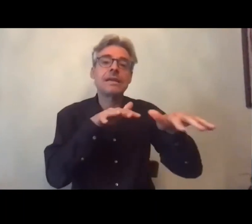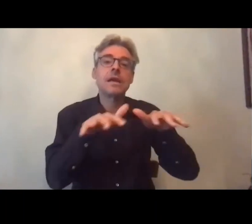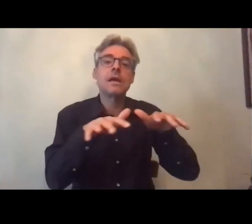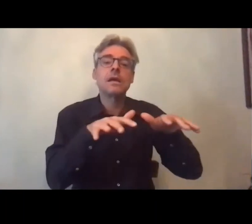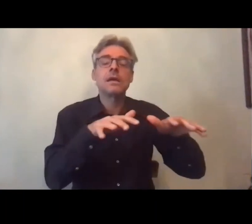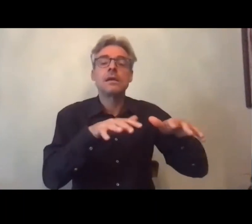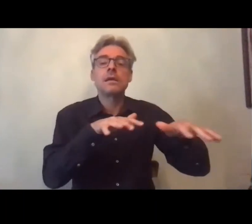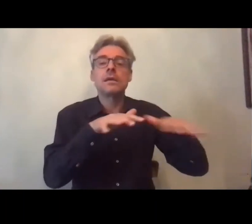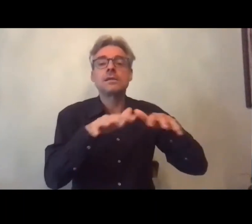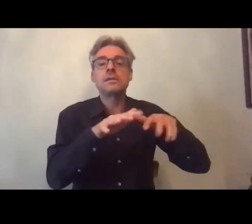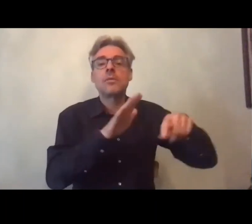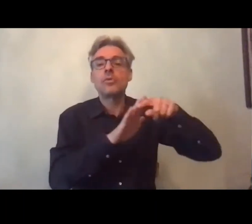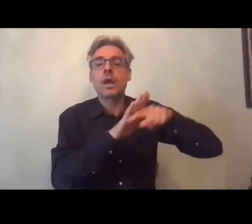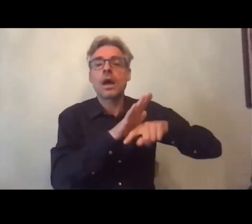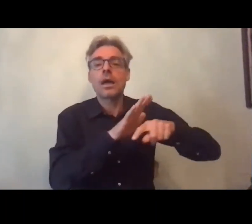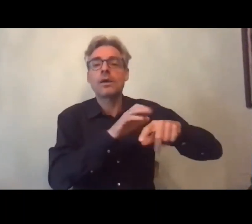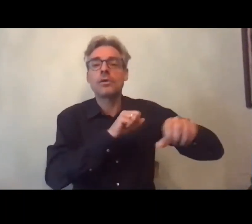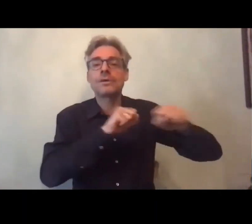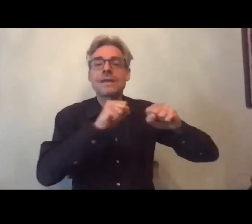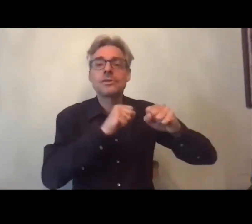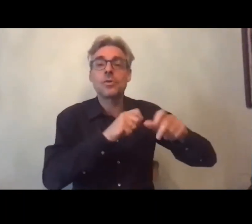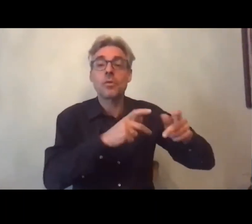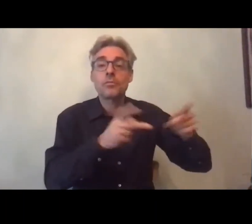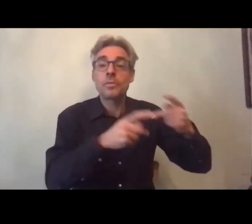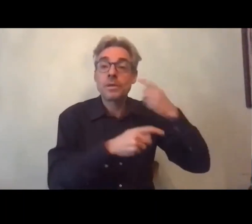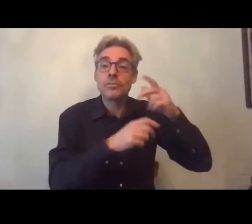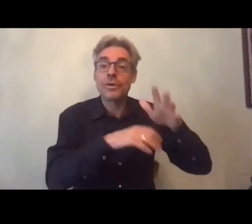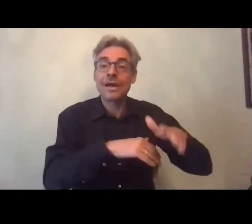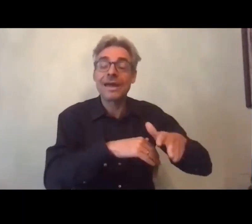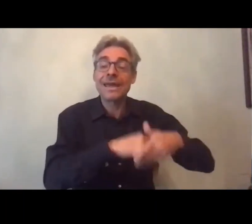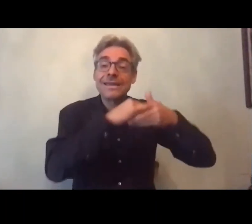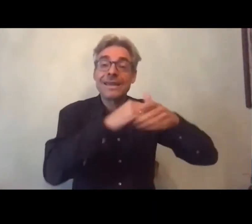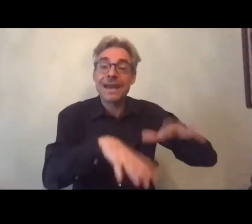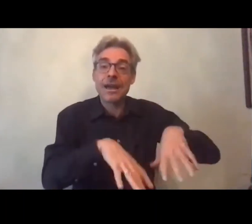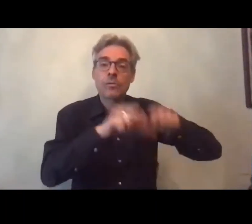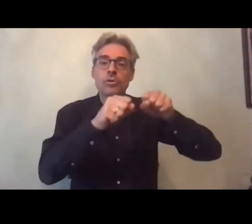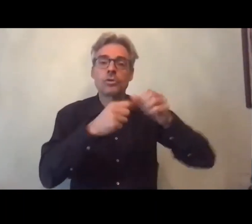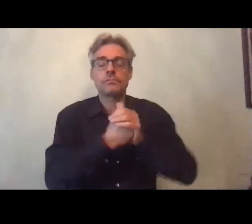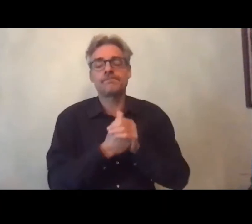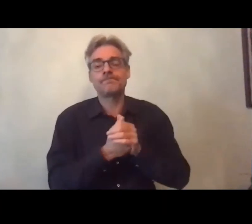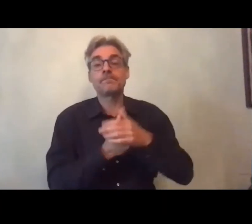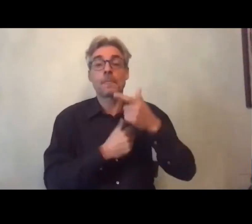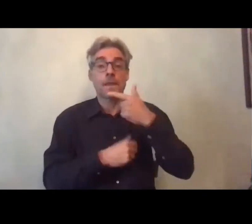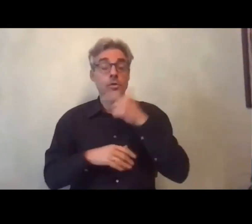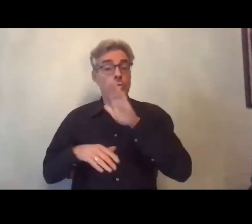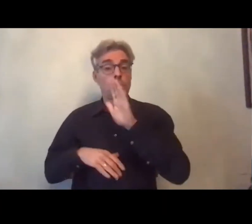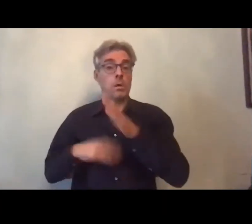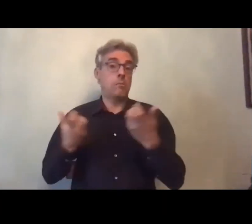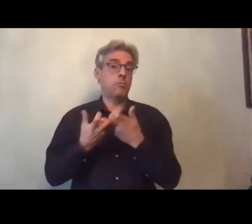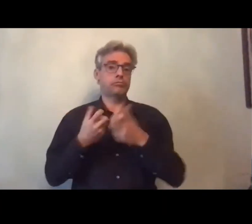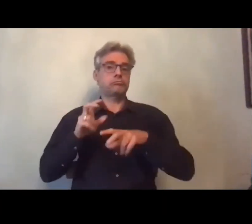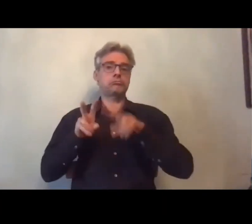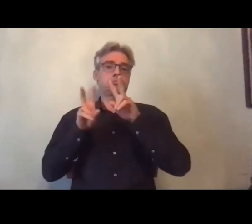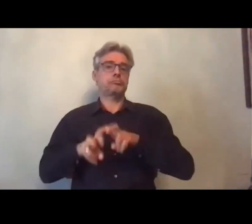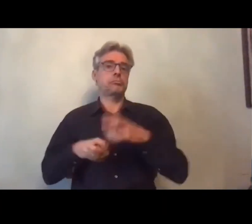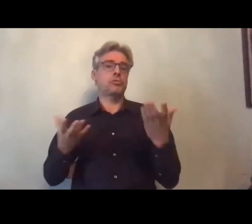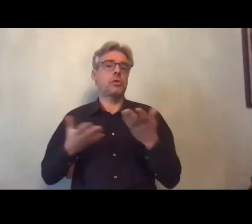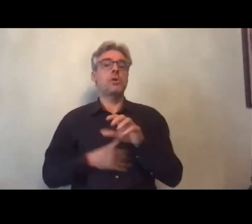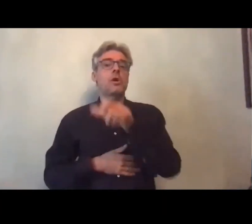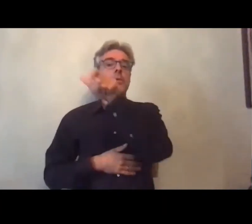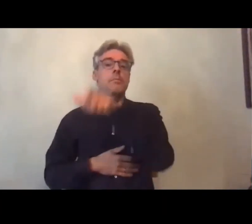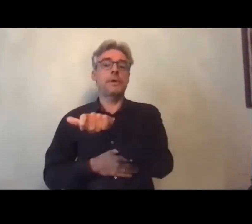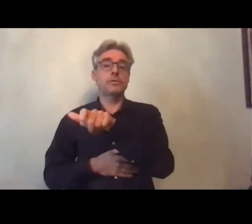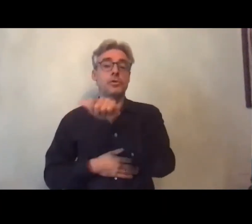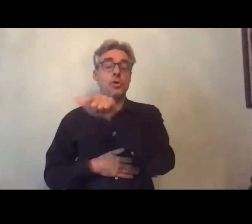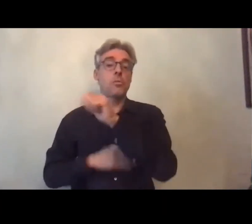d'action publique donc l'idée de cette recherche c'est vraiment de partir de l'expérience des personnes directement concernées